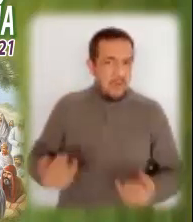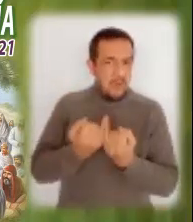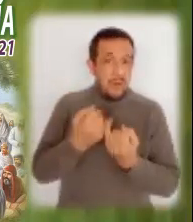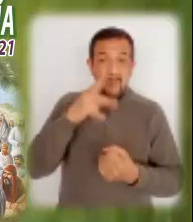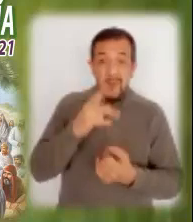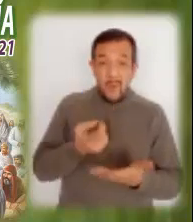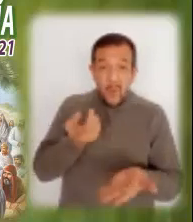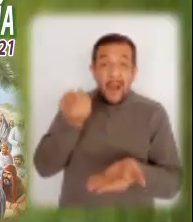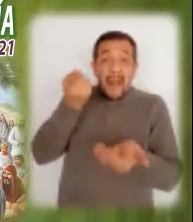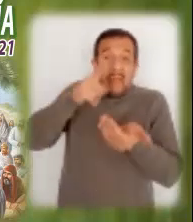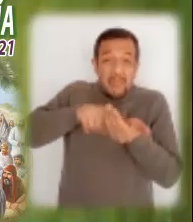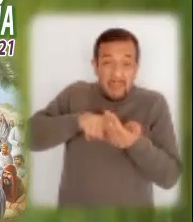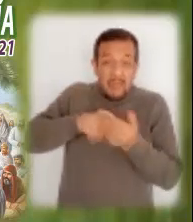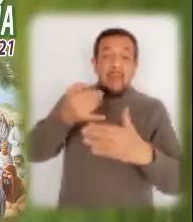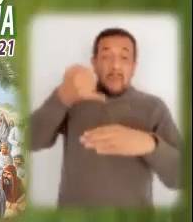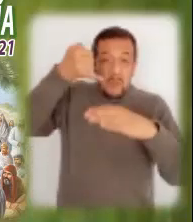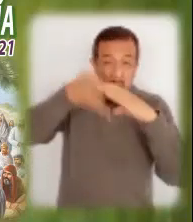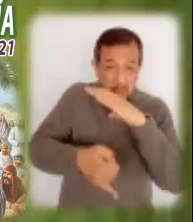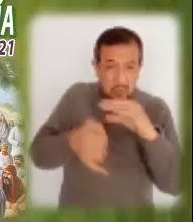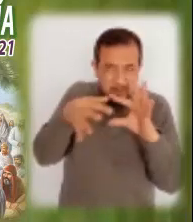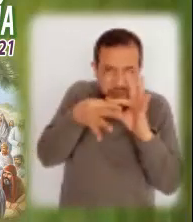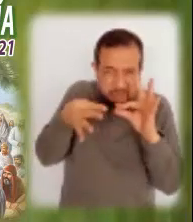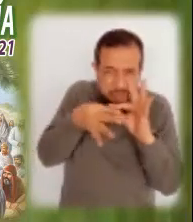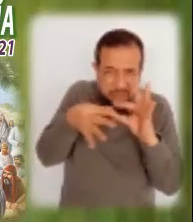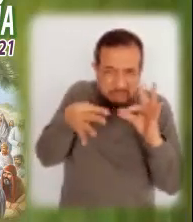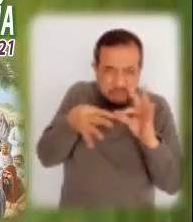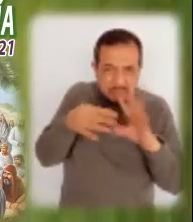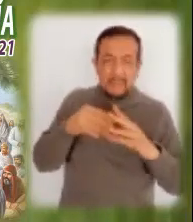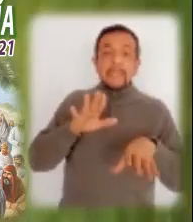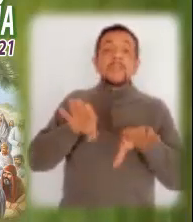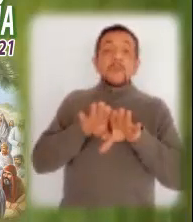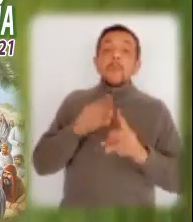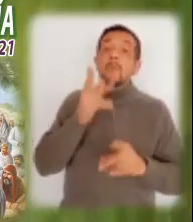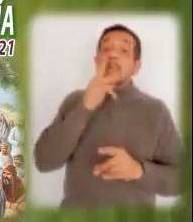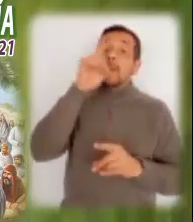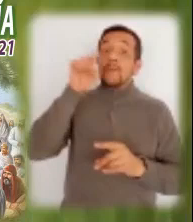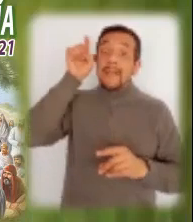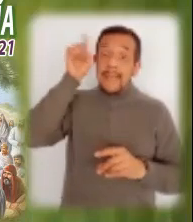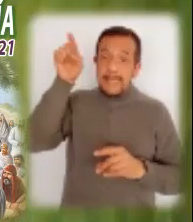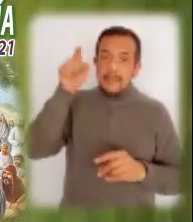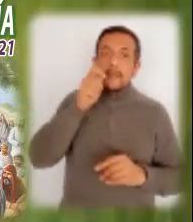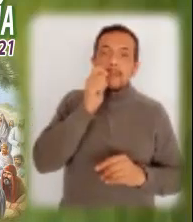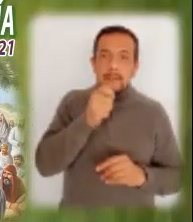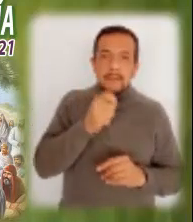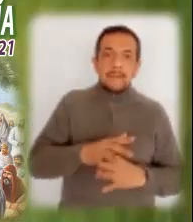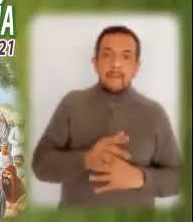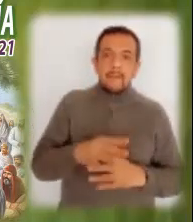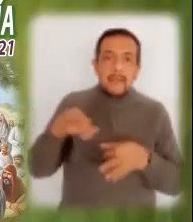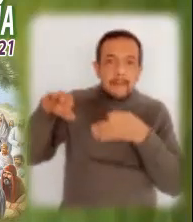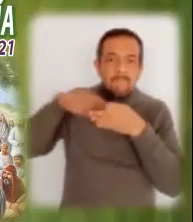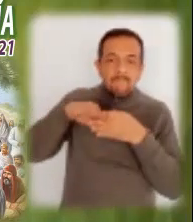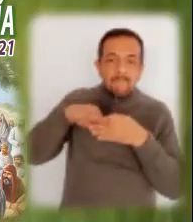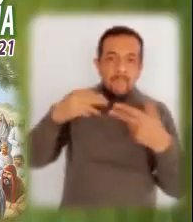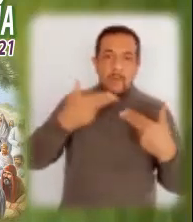pero su mensaje encierra mucha profundidad. Es la forma cercana de decirnos que Dios, para